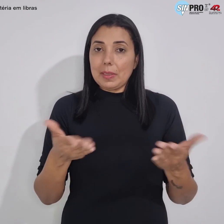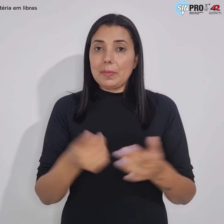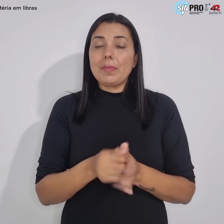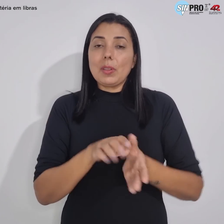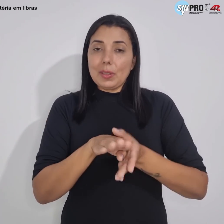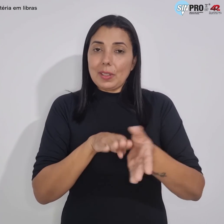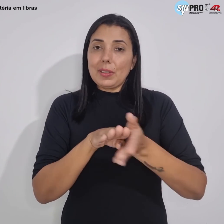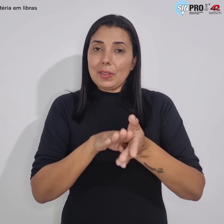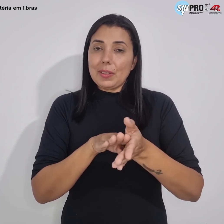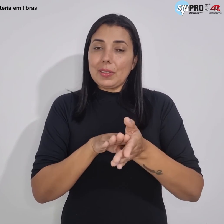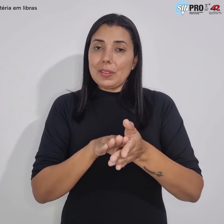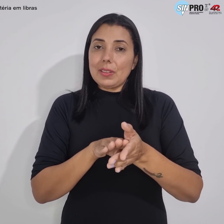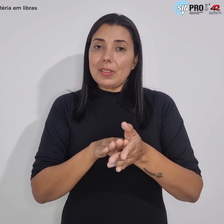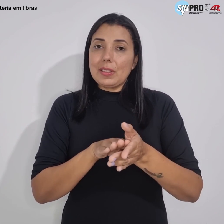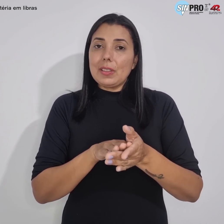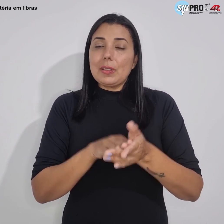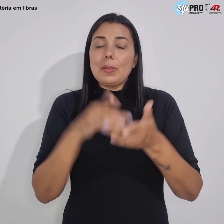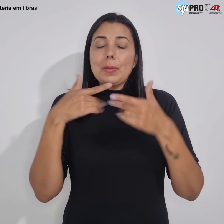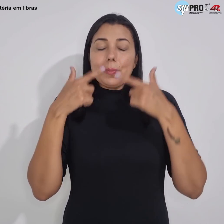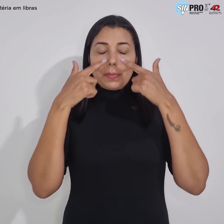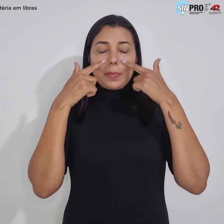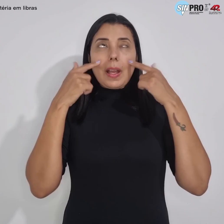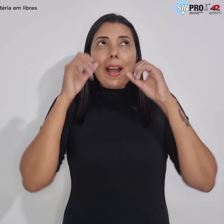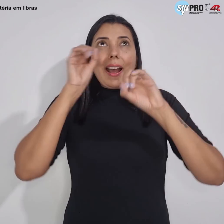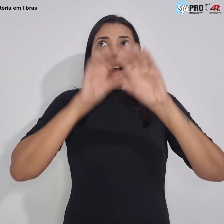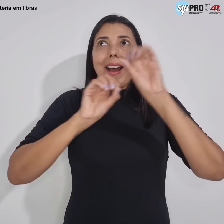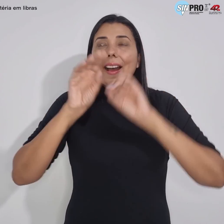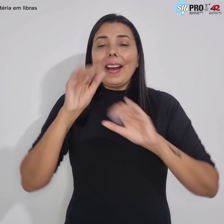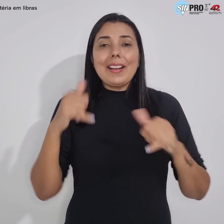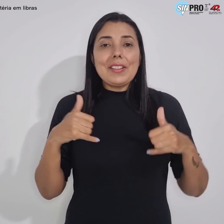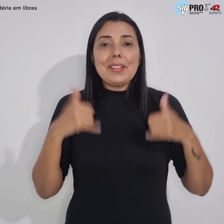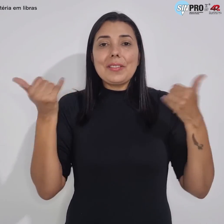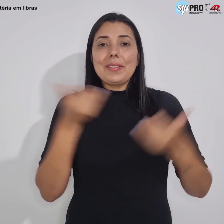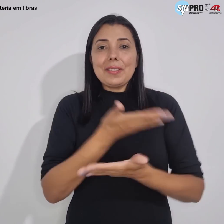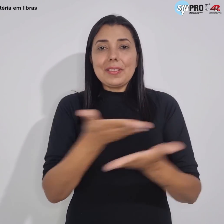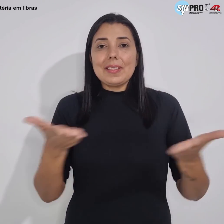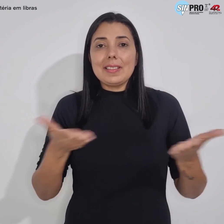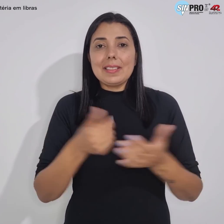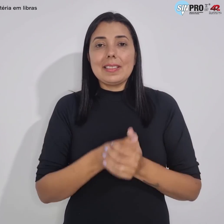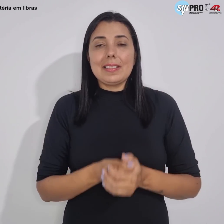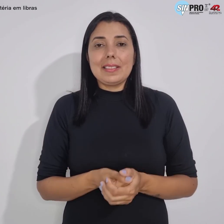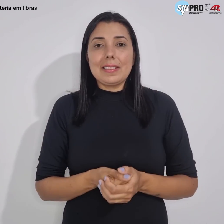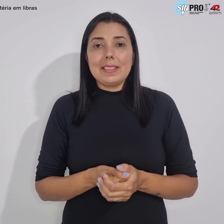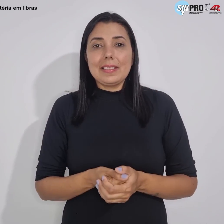orientadores, com os olhos brilhando de orgulho de vocês. Obrigado. Obrigado. Obrigado. Obrigado. Obrigado. Obrigado. Obrigado.